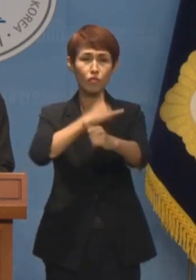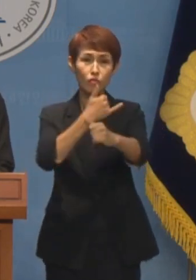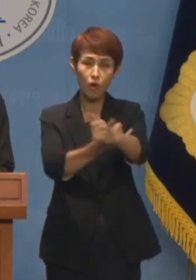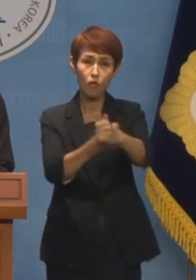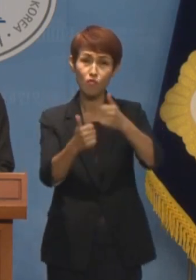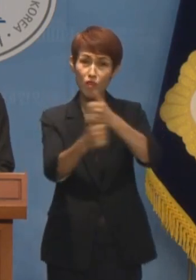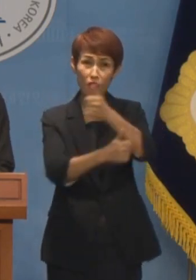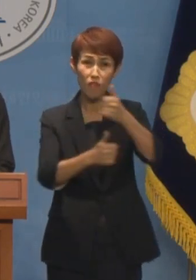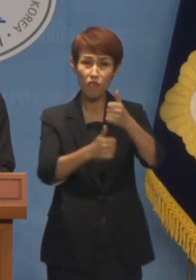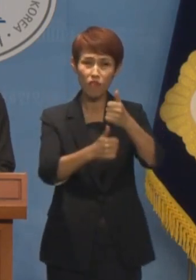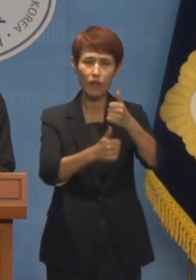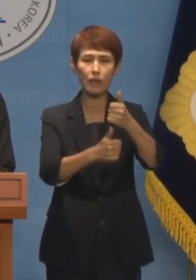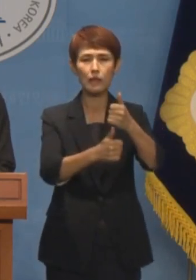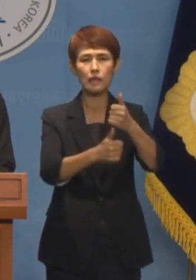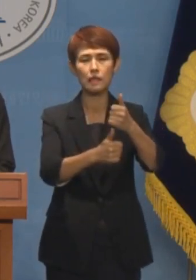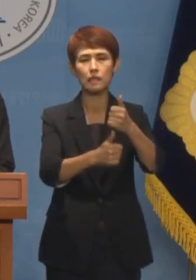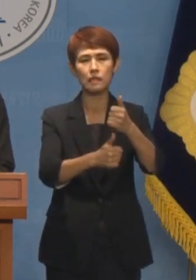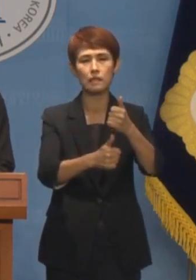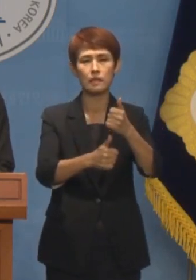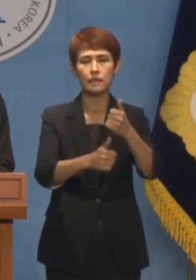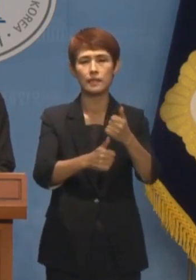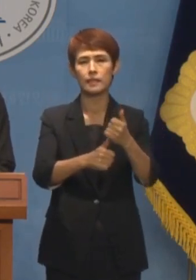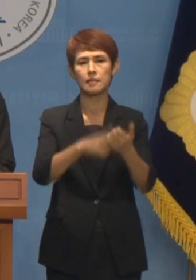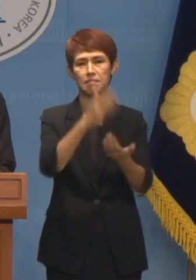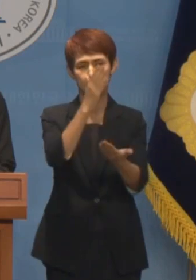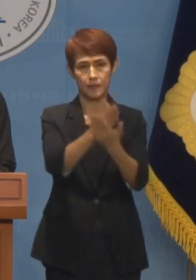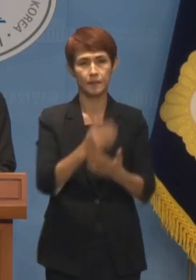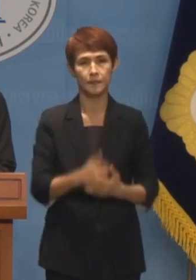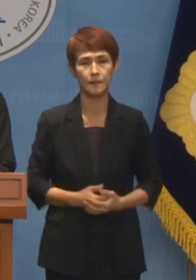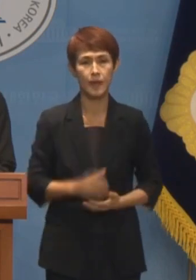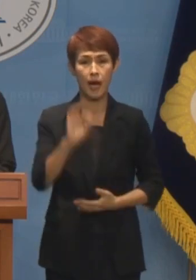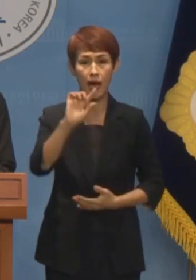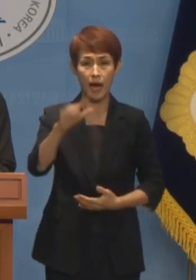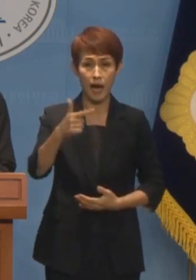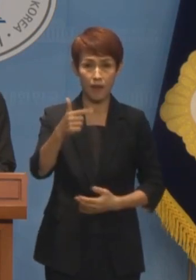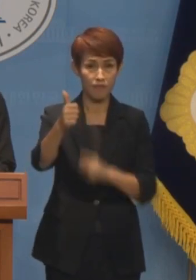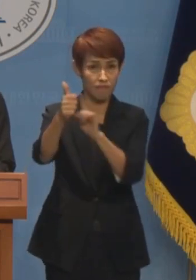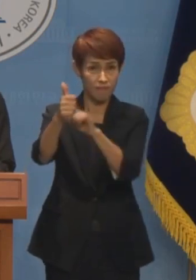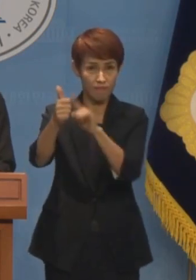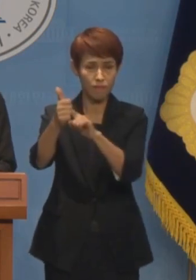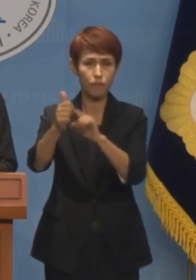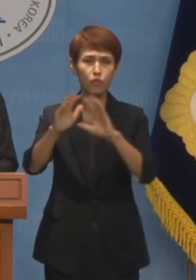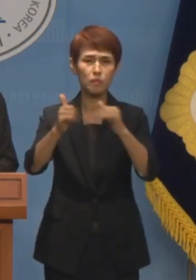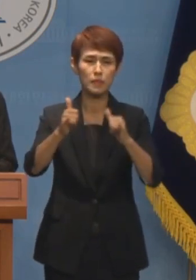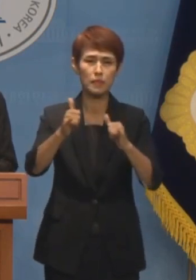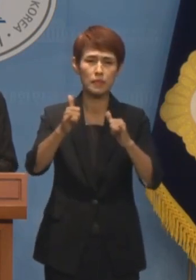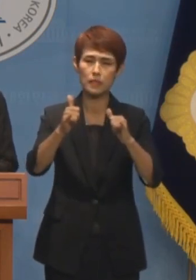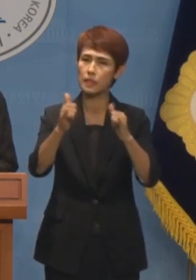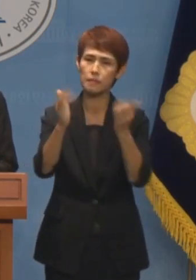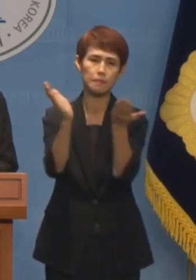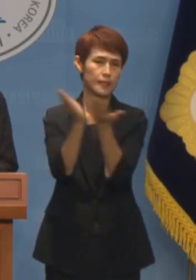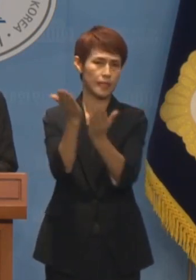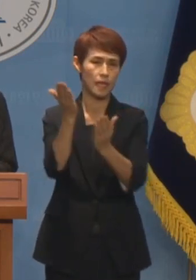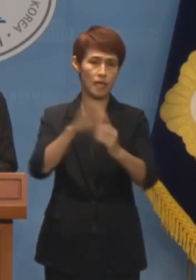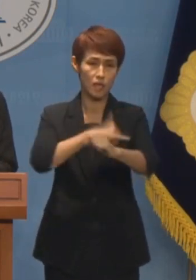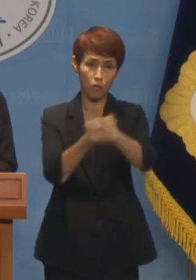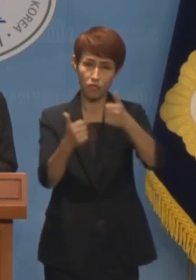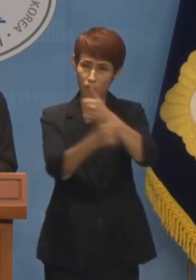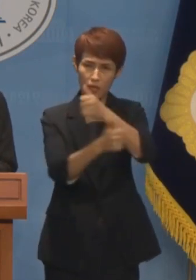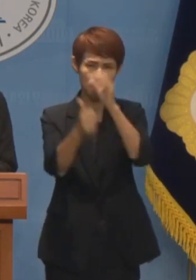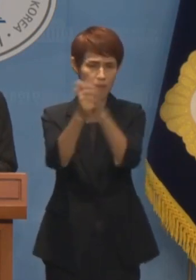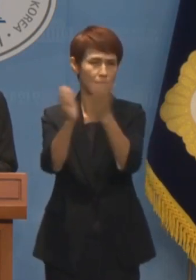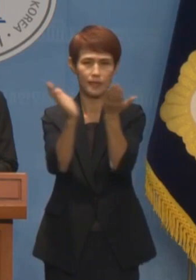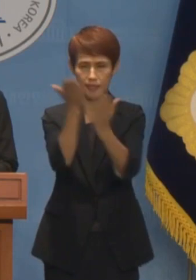본래의 설립 취지에 맞게 정상화해야 할 것입니다. 안창호 후보자 역시 국민적 눈높이에 맞지 않은 인권의식이